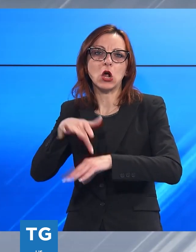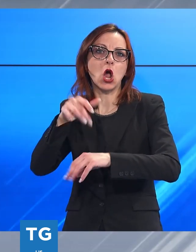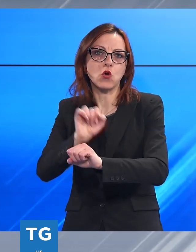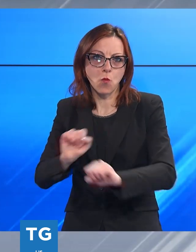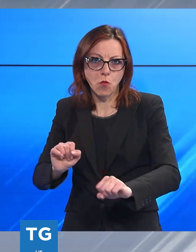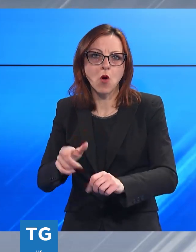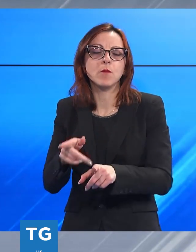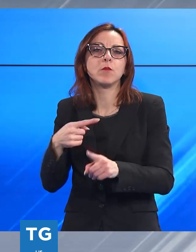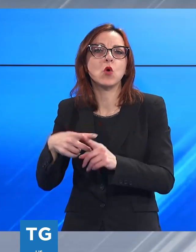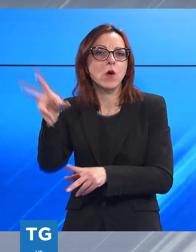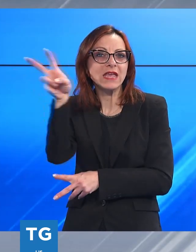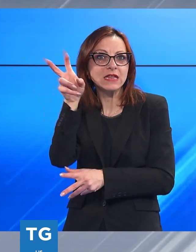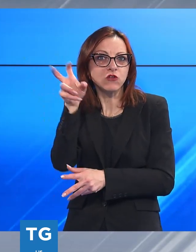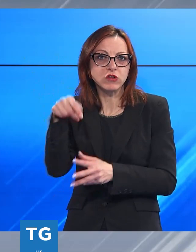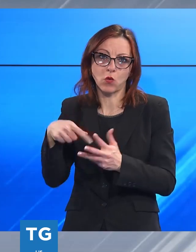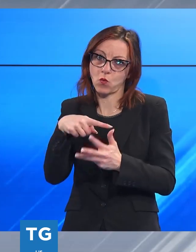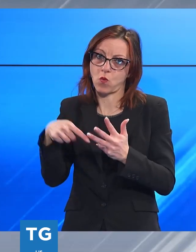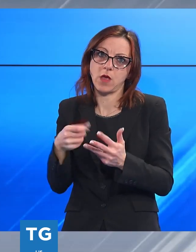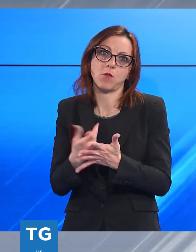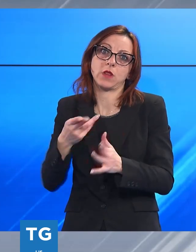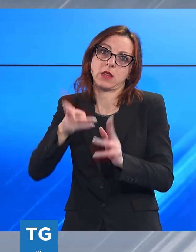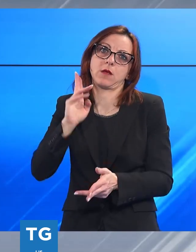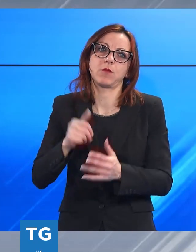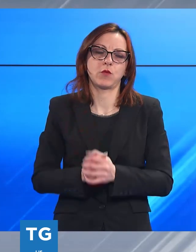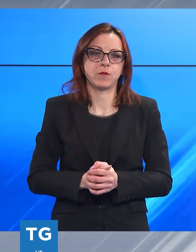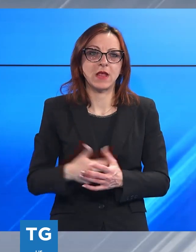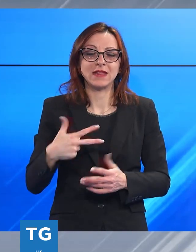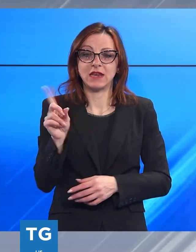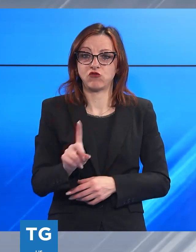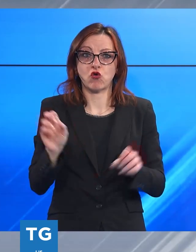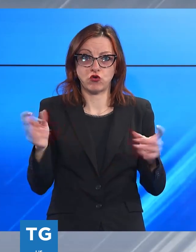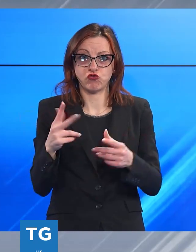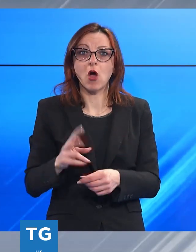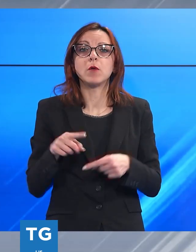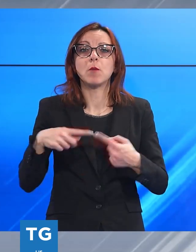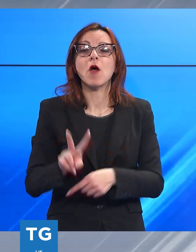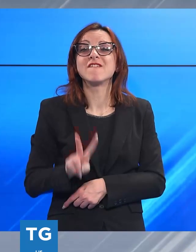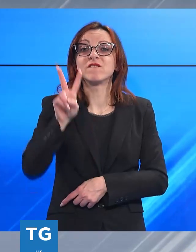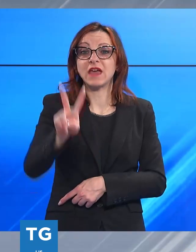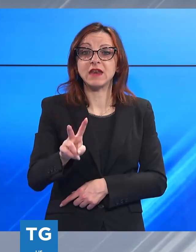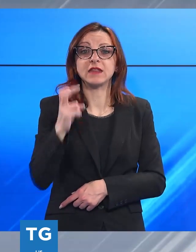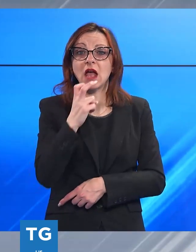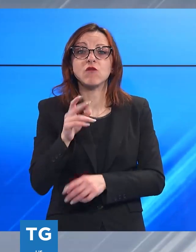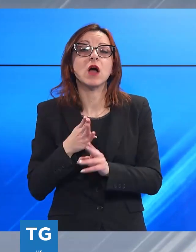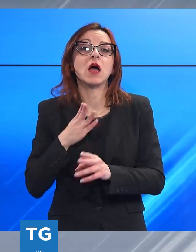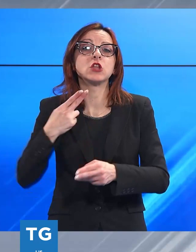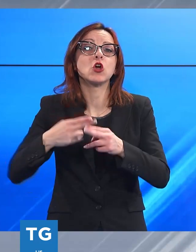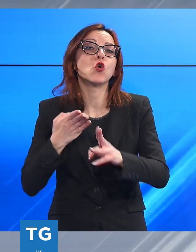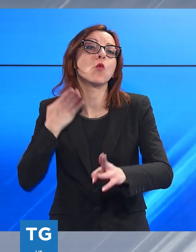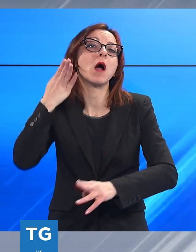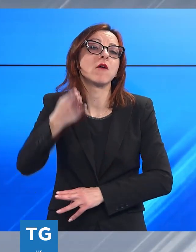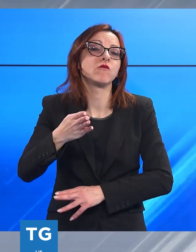intercettazioni. Al termine dei tre giorni di sciopero gli avvocati si troveranno a Roma venerdì per ribadire le loro richieste al governo.